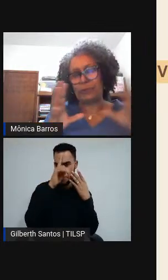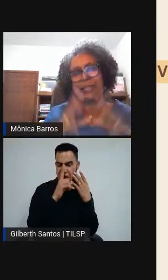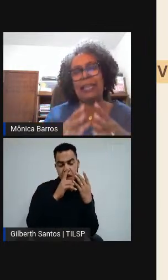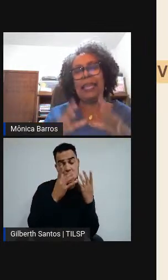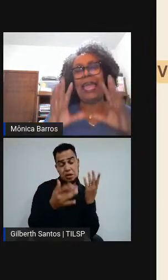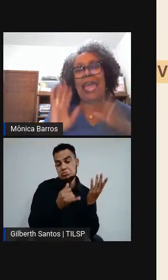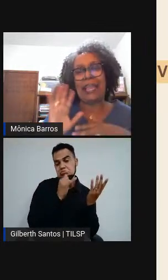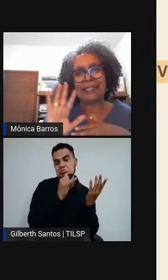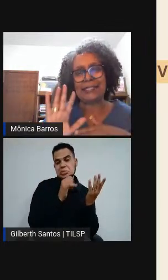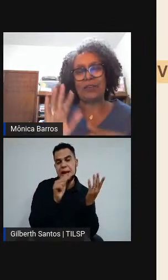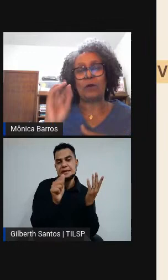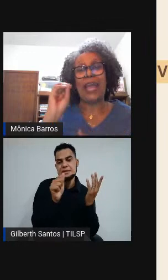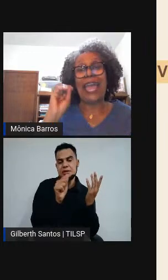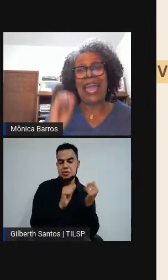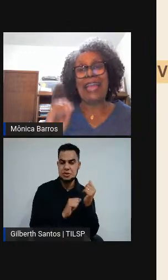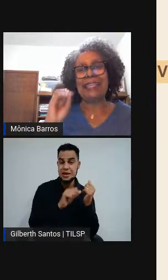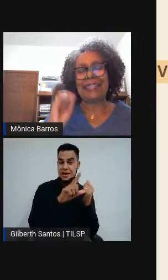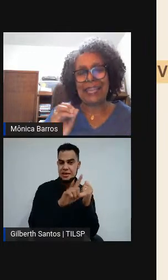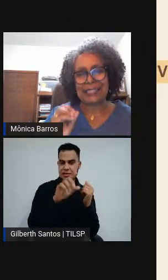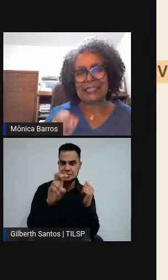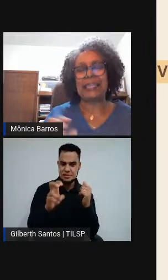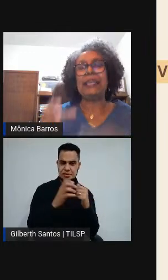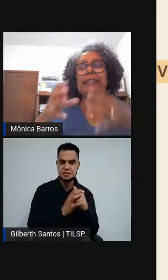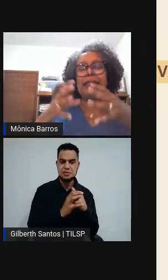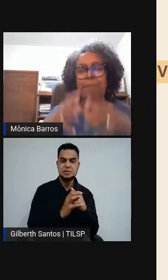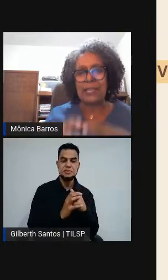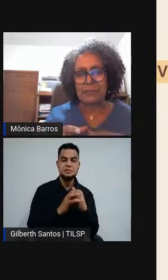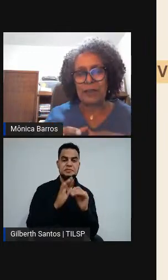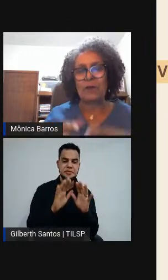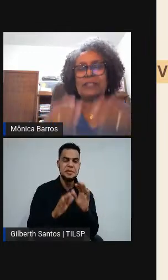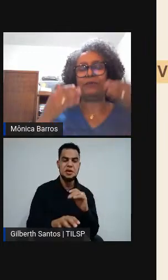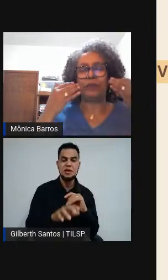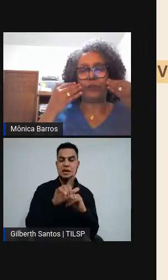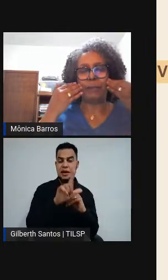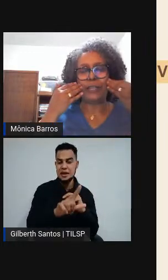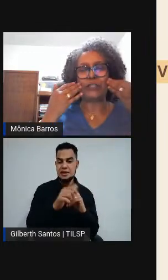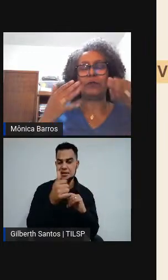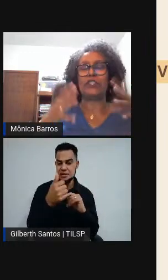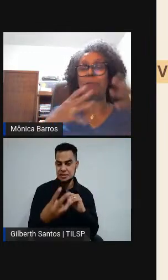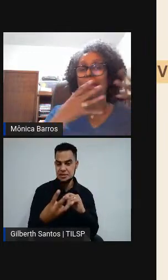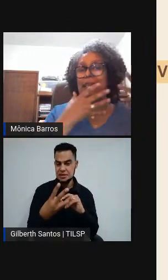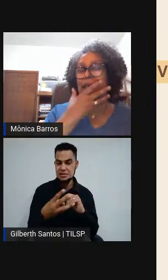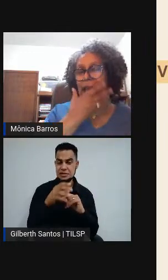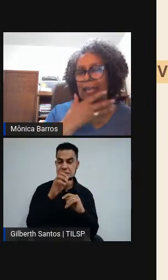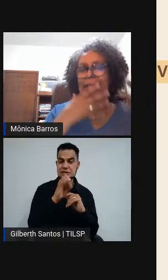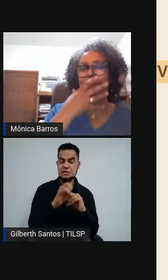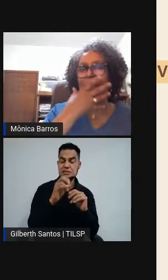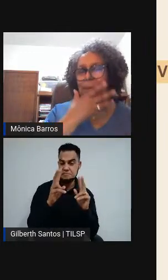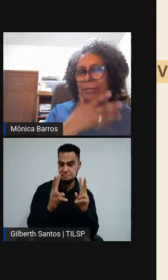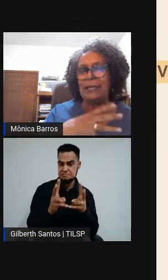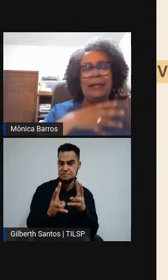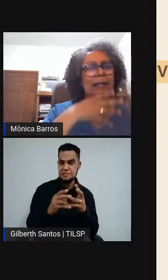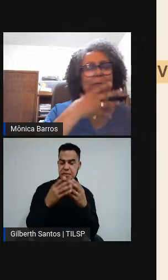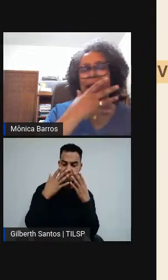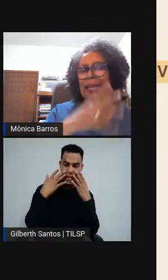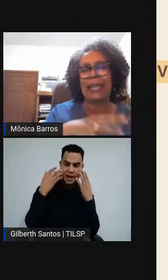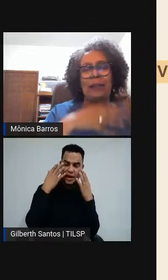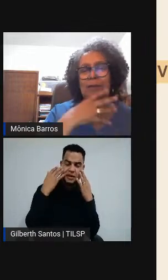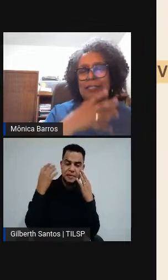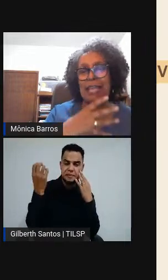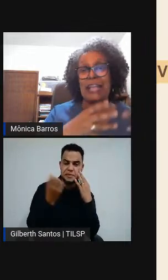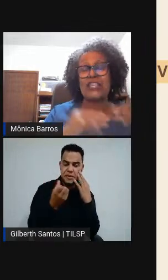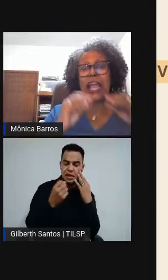Por exemplo, L5, L13, se a mesma coisa, forem pessoas de pele clara, pele branca,